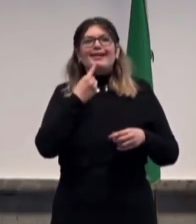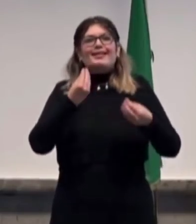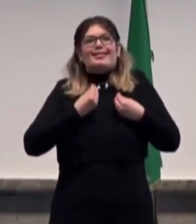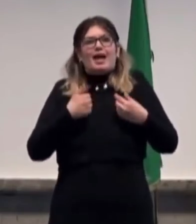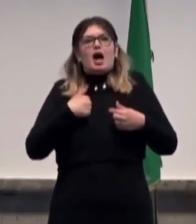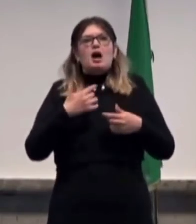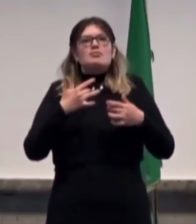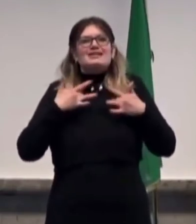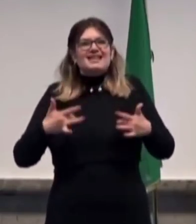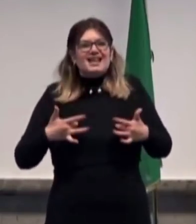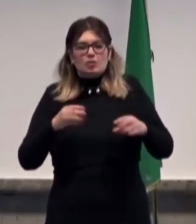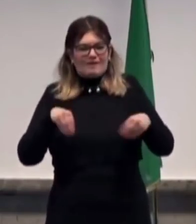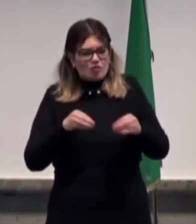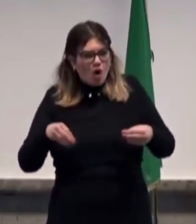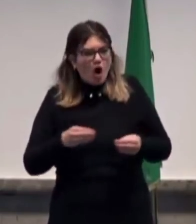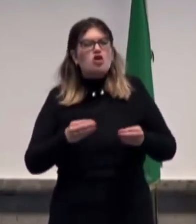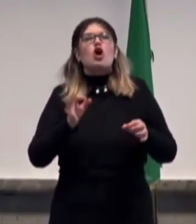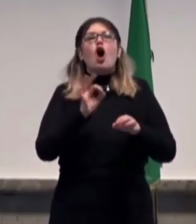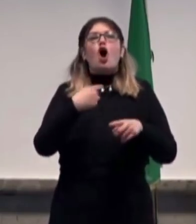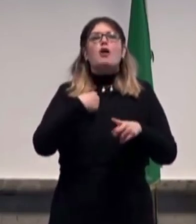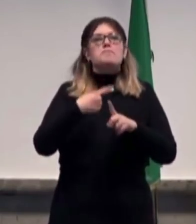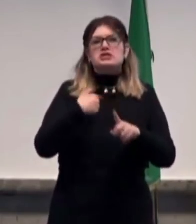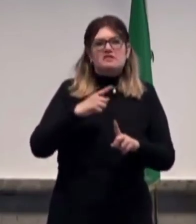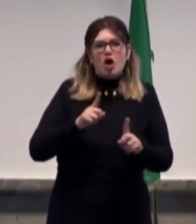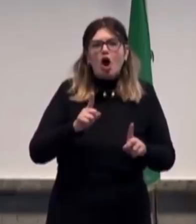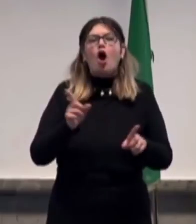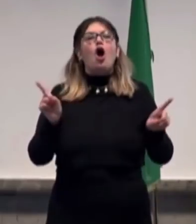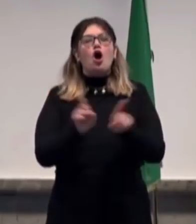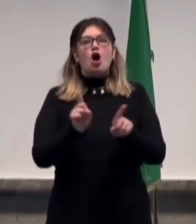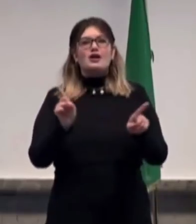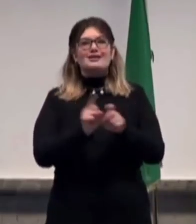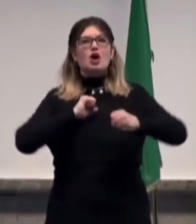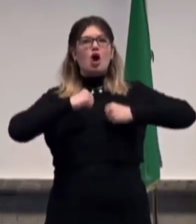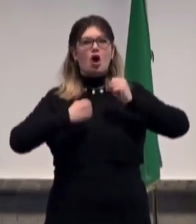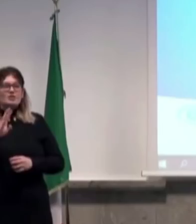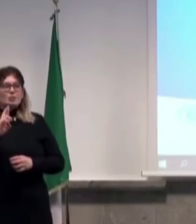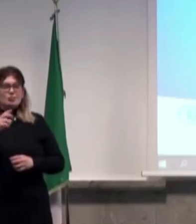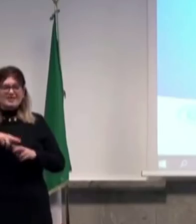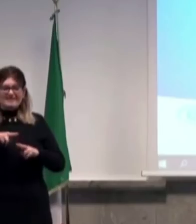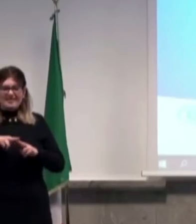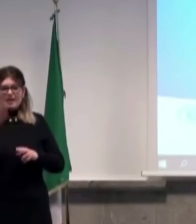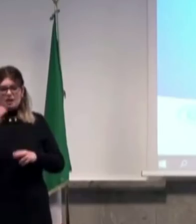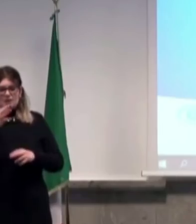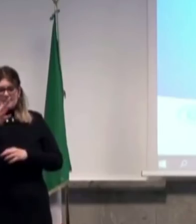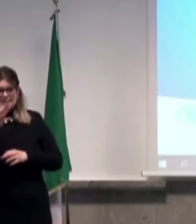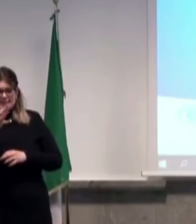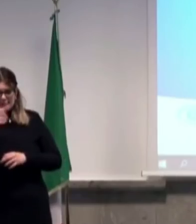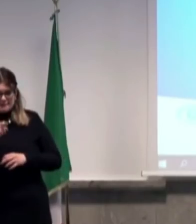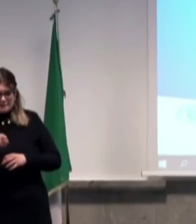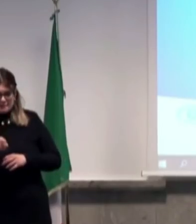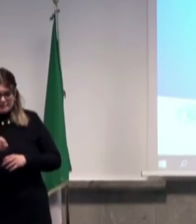cosa, devono comportarsi assolutamente come persone che potenzialmente possono diffondere. È chiaro che